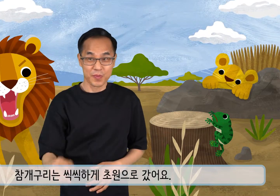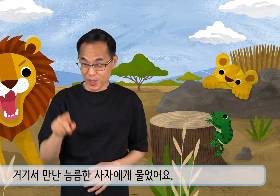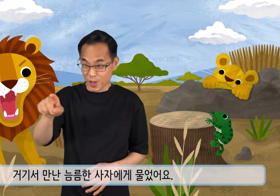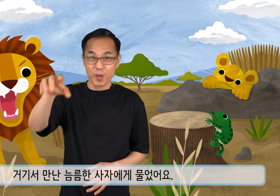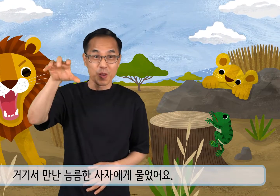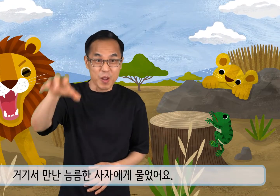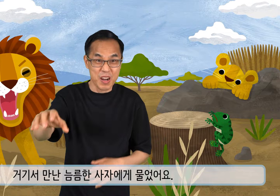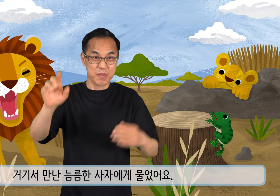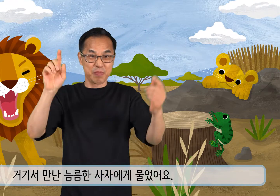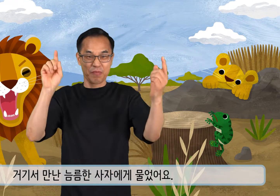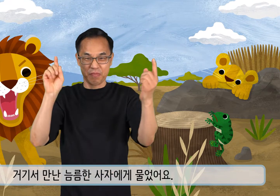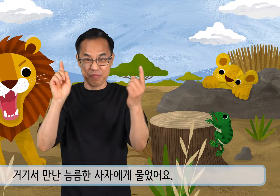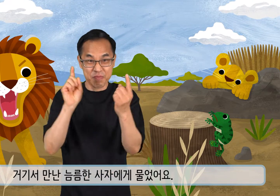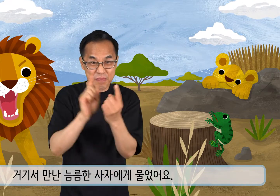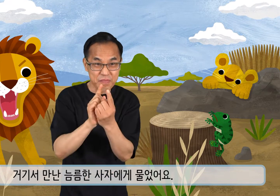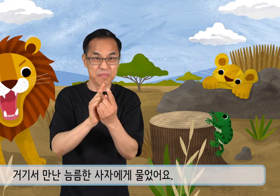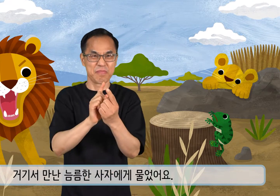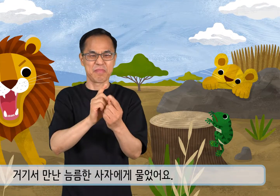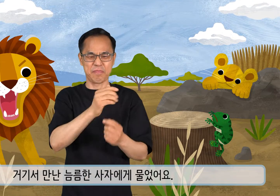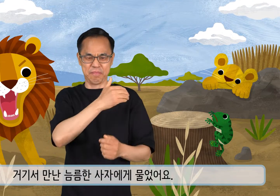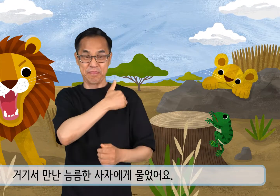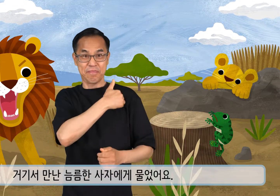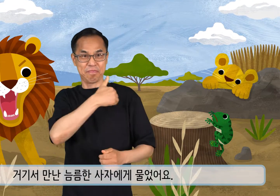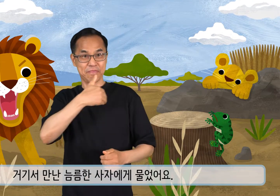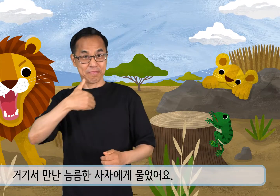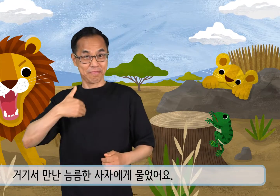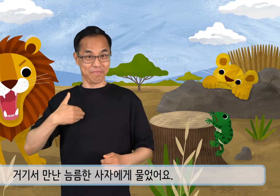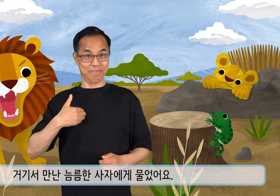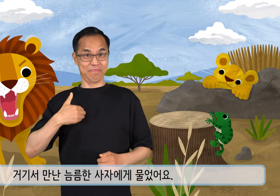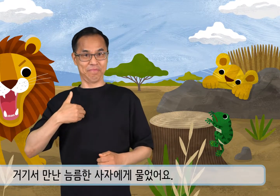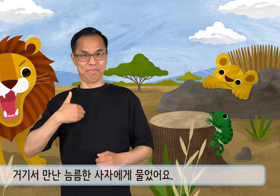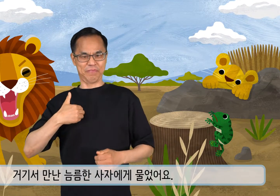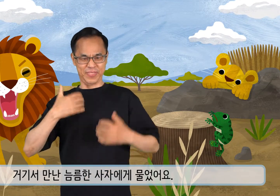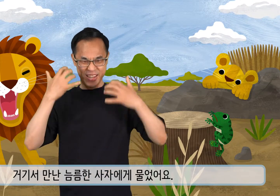거기서 만난 늠름한 사자에게 물었어요.